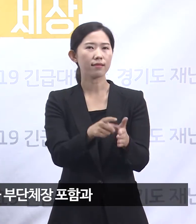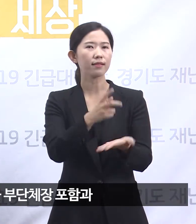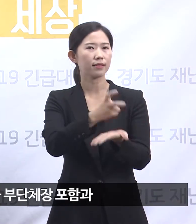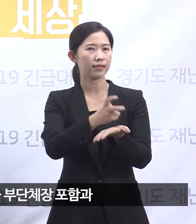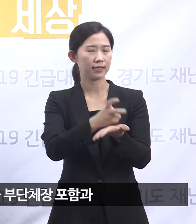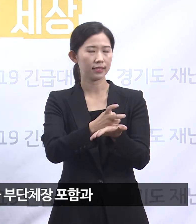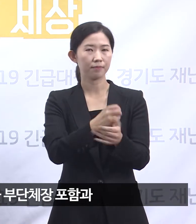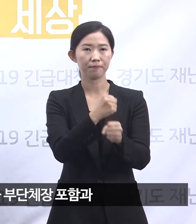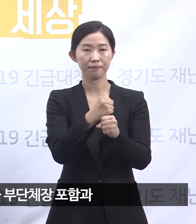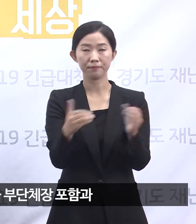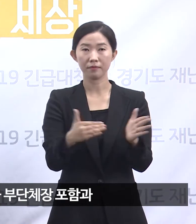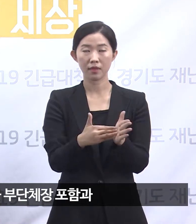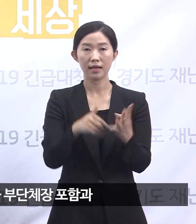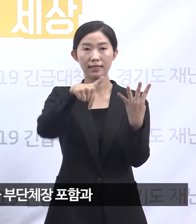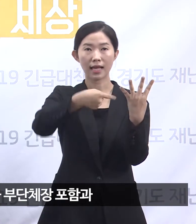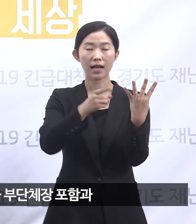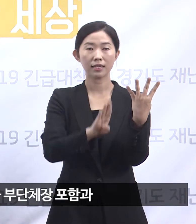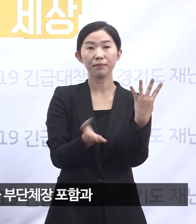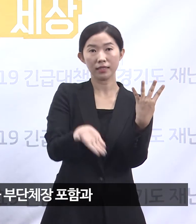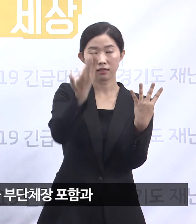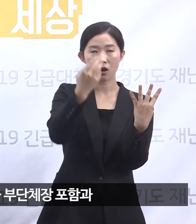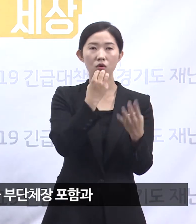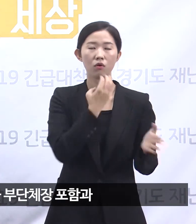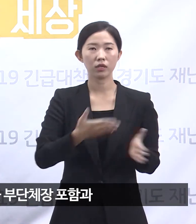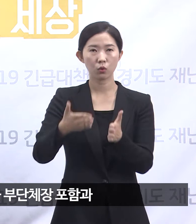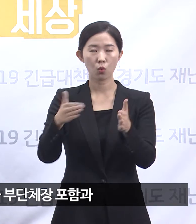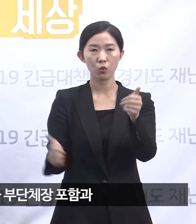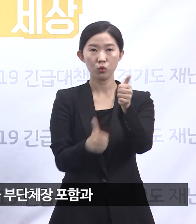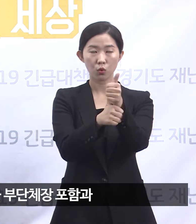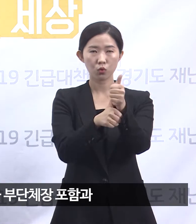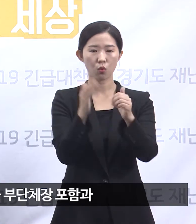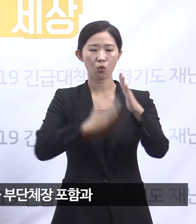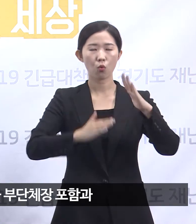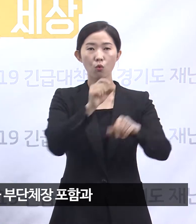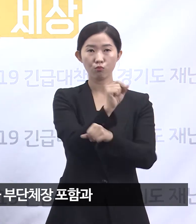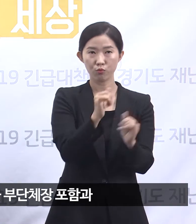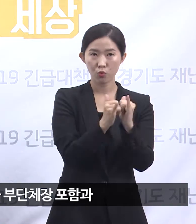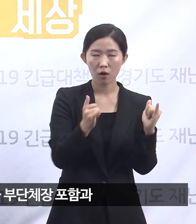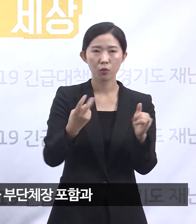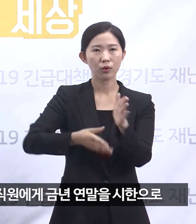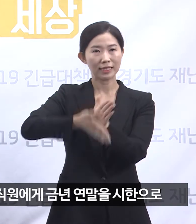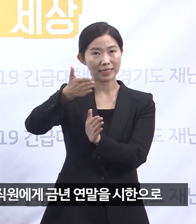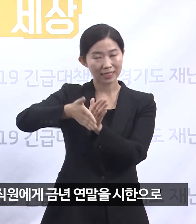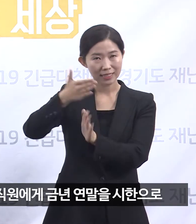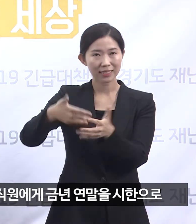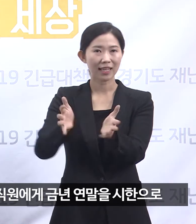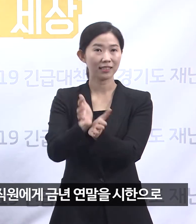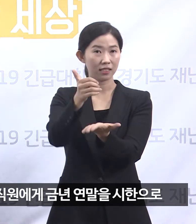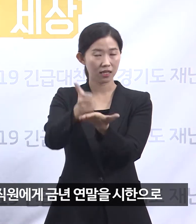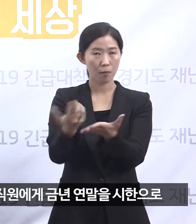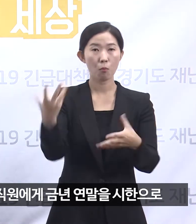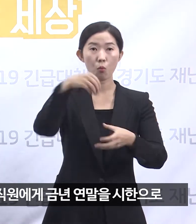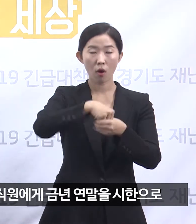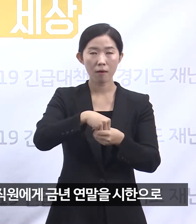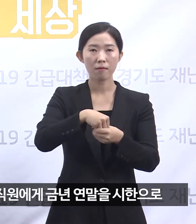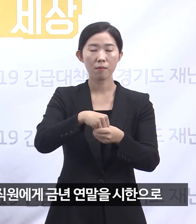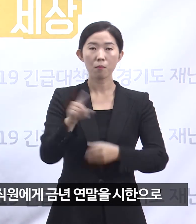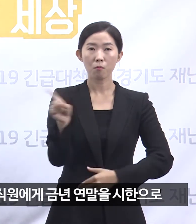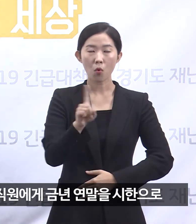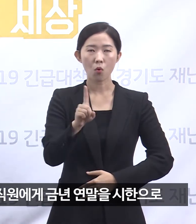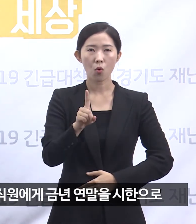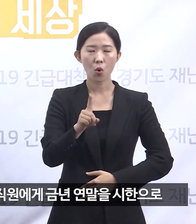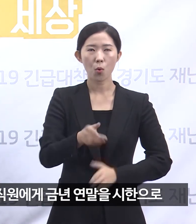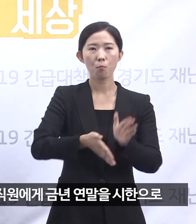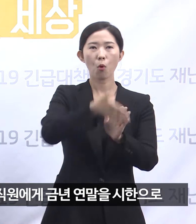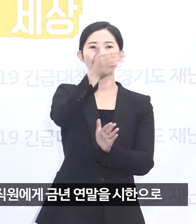4급 이상 도 소속 공무원 시군 부단체장을 포함하여 산하공공기관의 본부장급